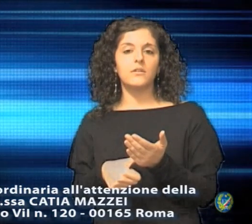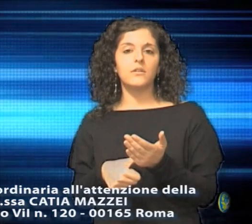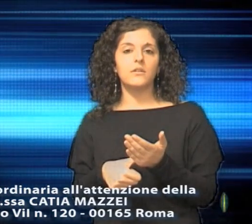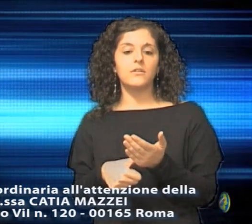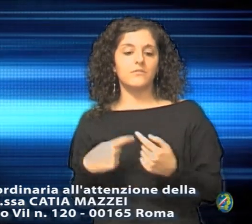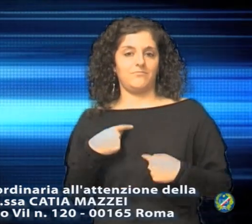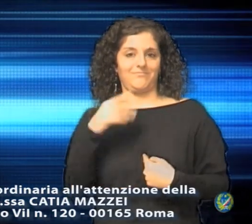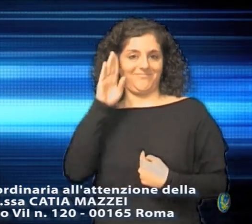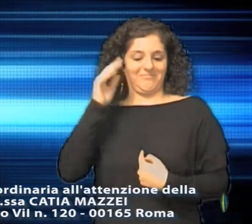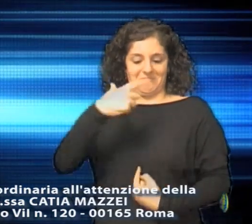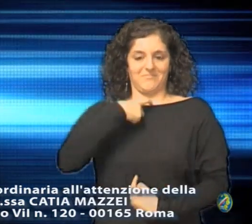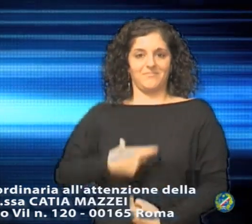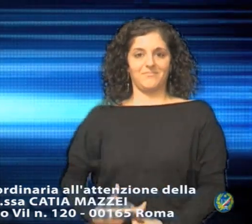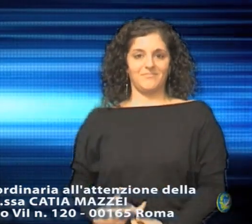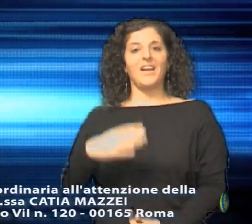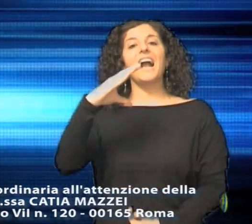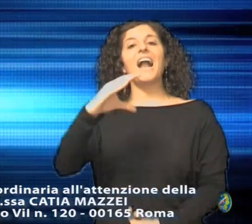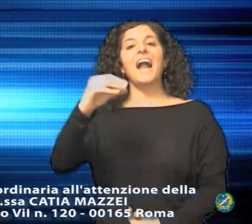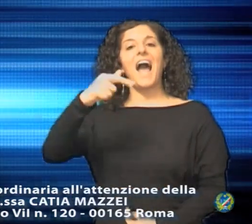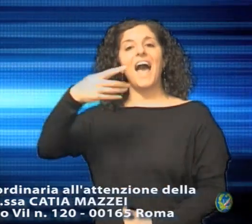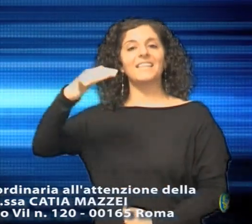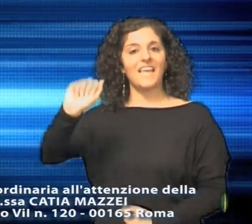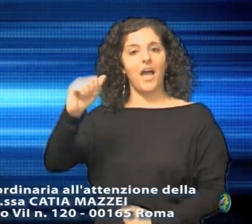alla mia attenzione, Katia Mazzei.